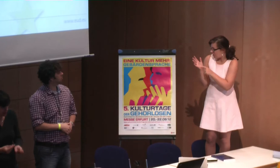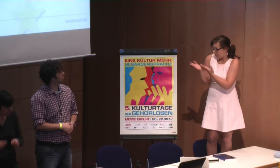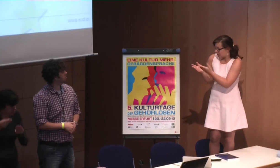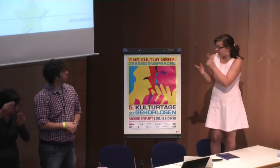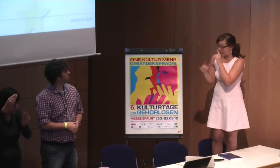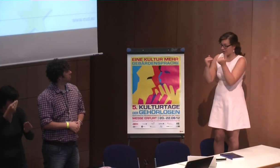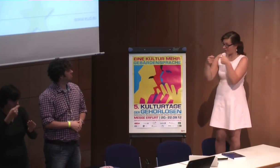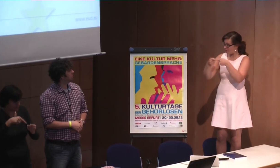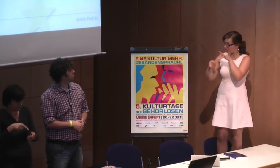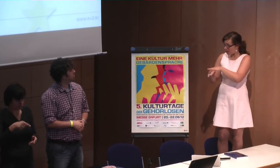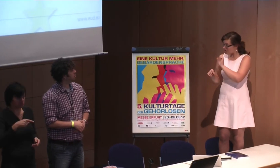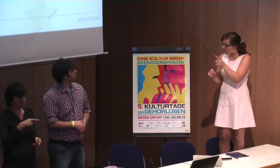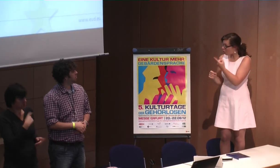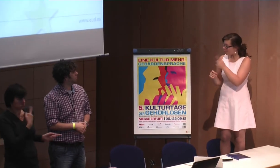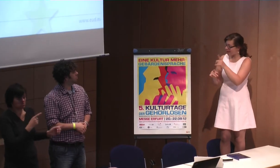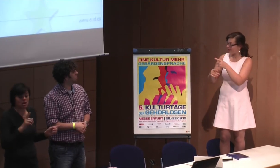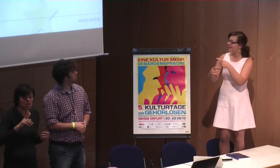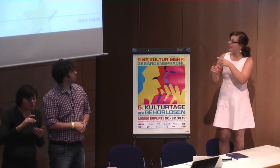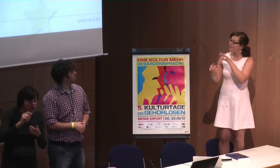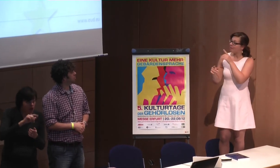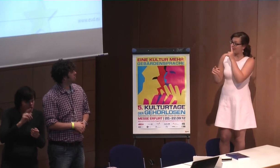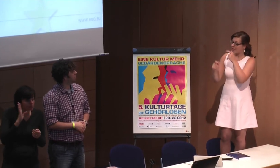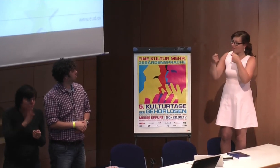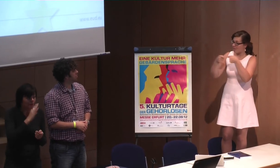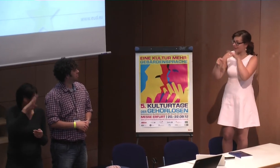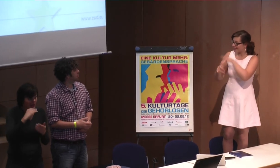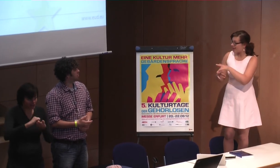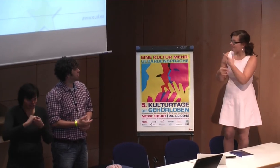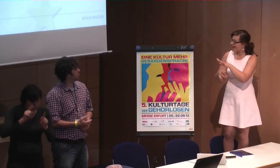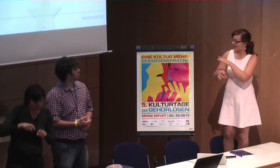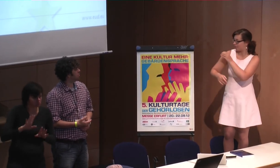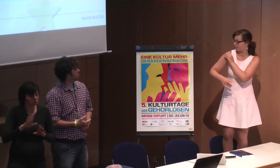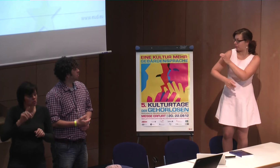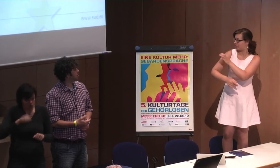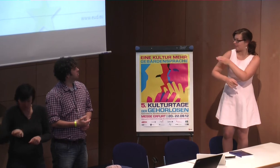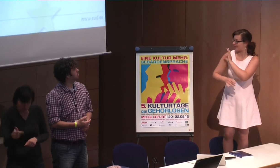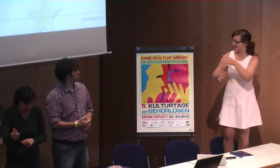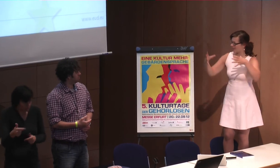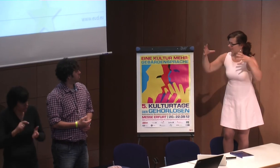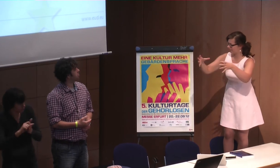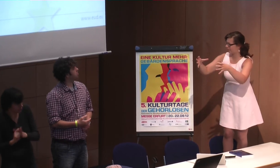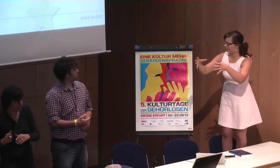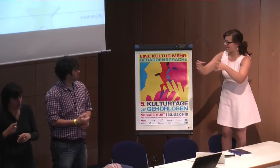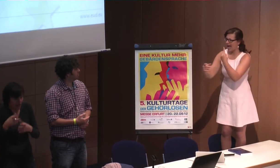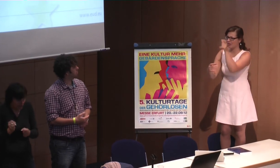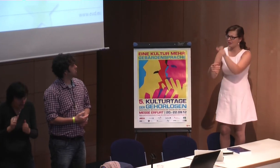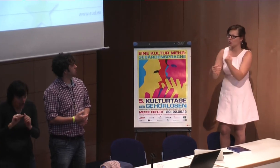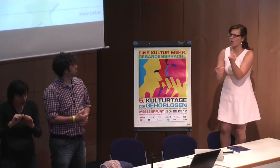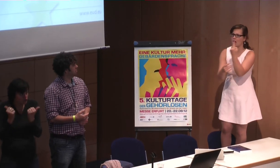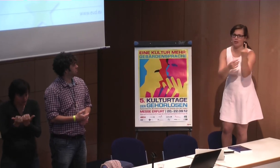Der Elternverband oder die Eltern selber, aber wenn es ein Elternverband gibt, kann man das tun, aber der Elternverband ist sicherlich ein stärkerer